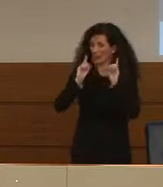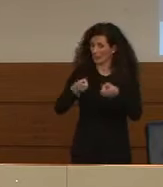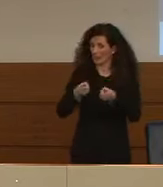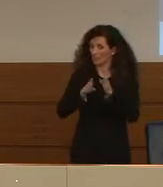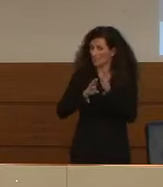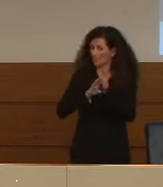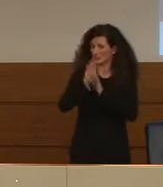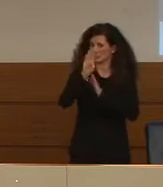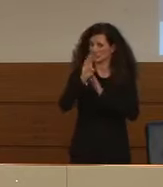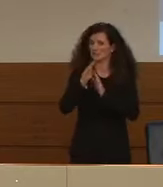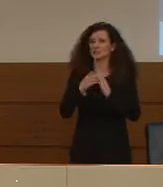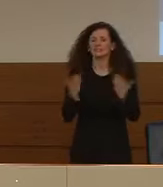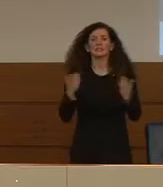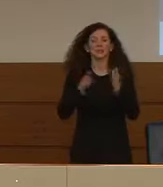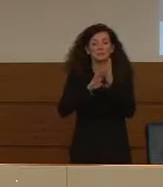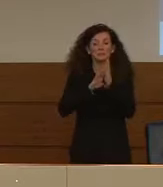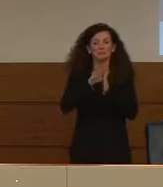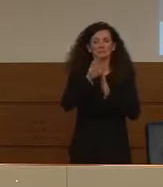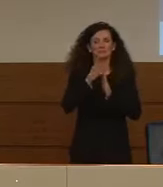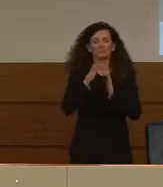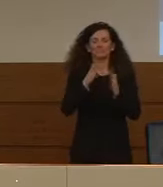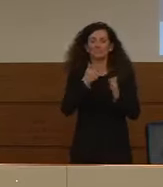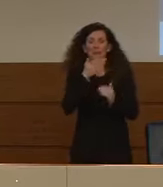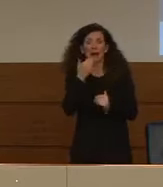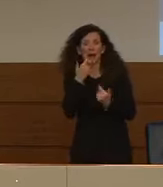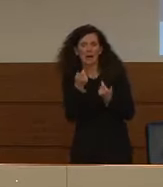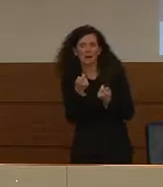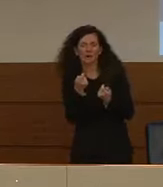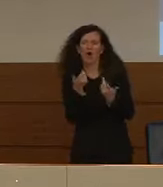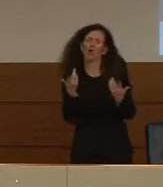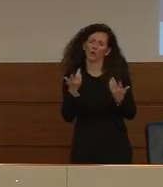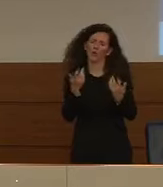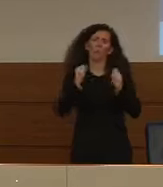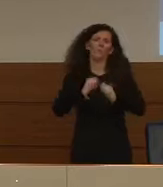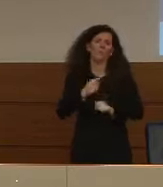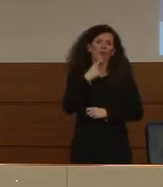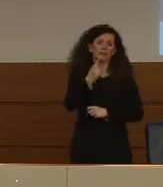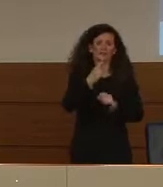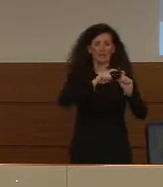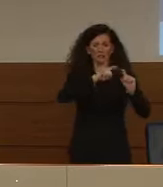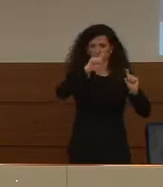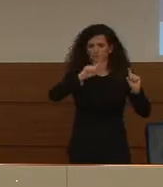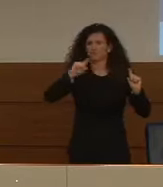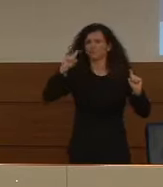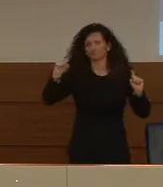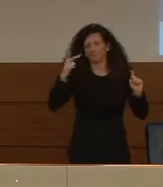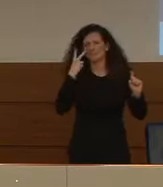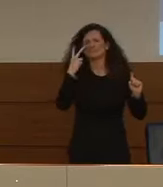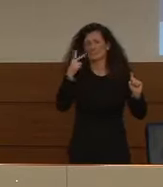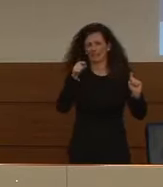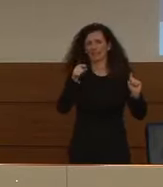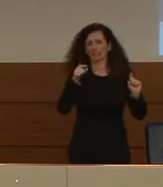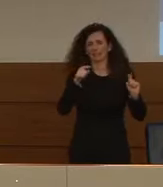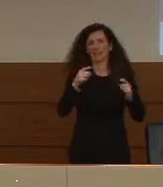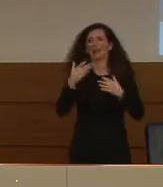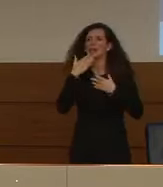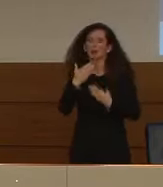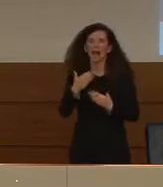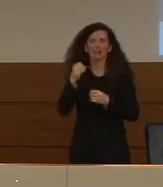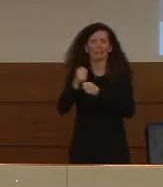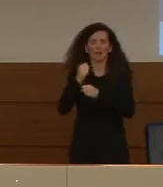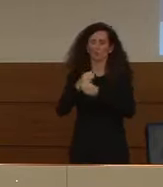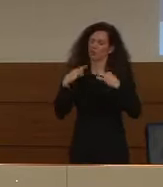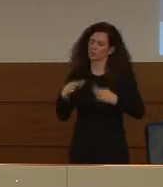guardi, picco vicino, sicuramente c'è un andamento che grazie a quello che viene fatto dall'Istituto Superiore di Sanità e